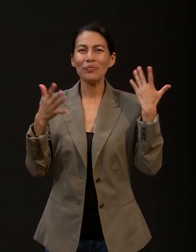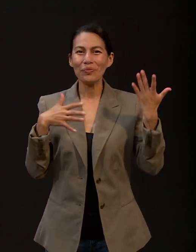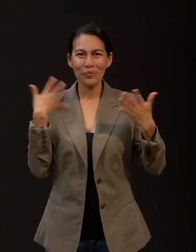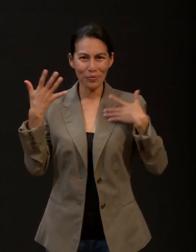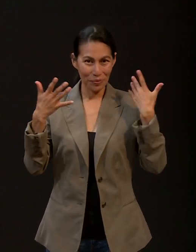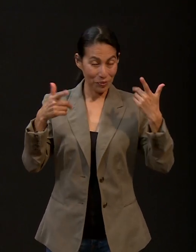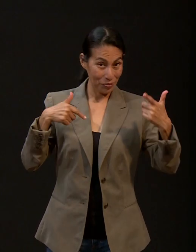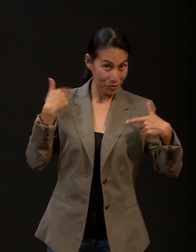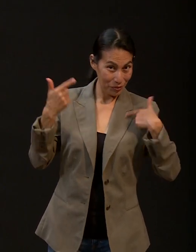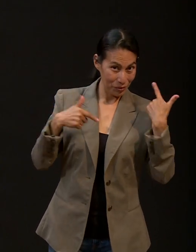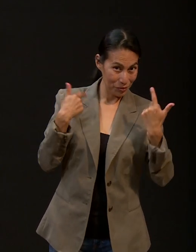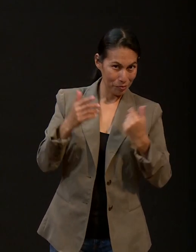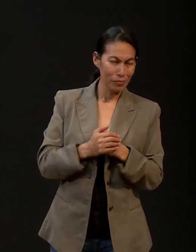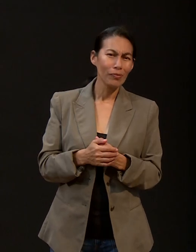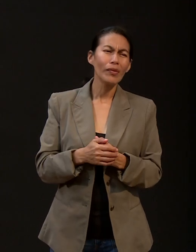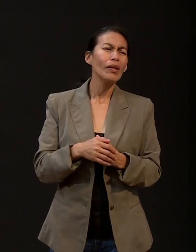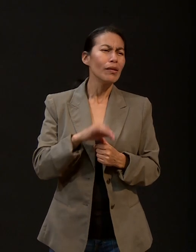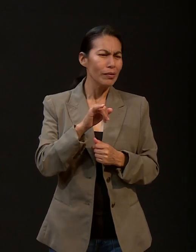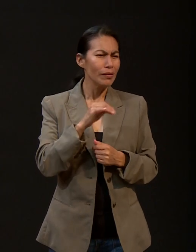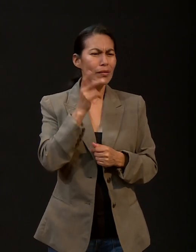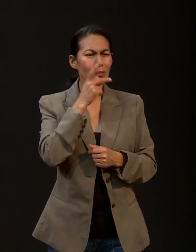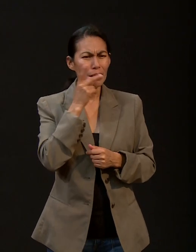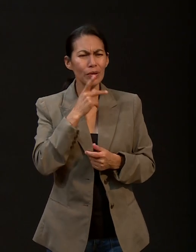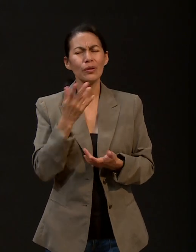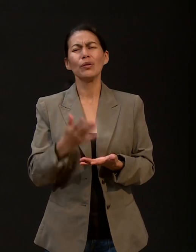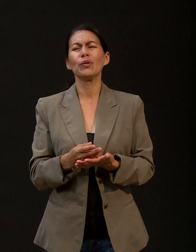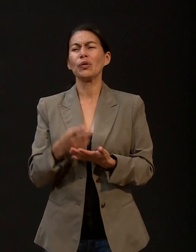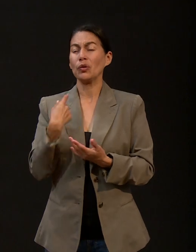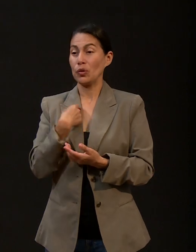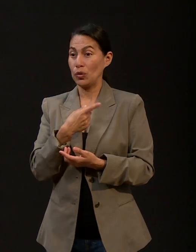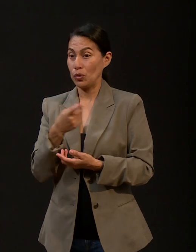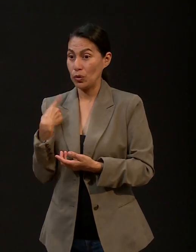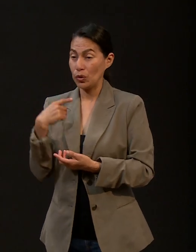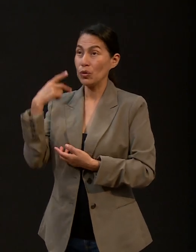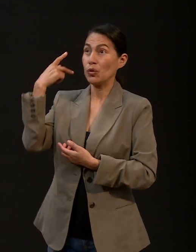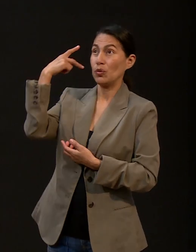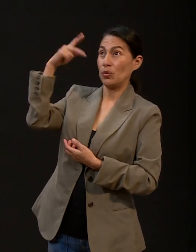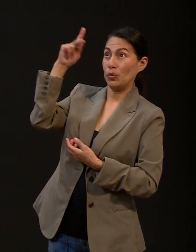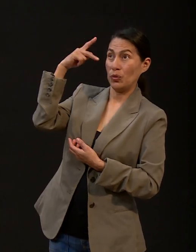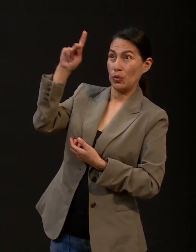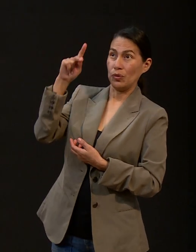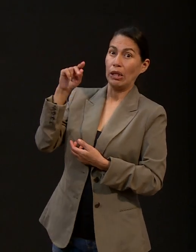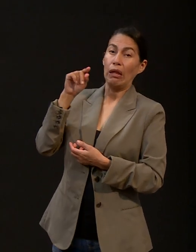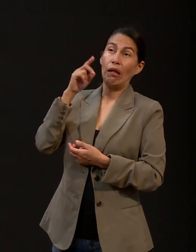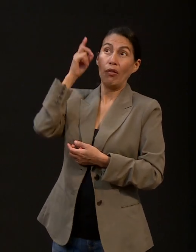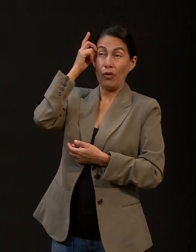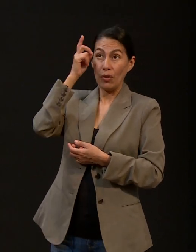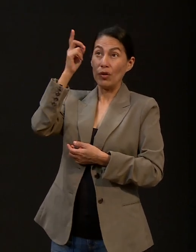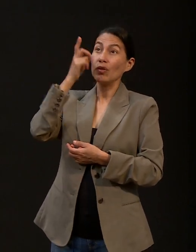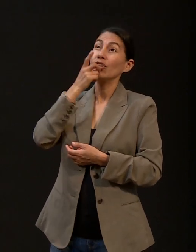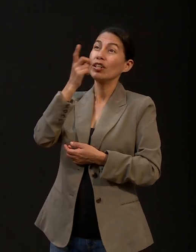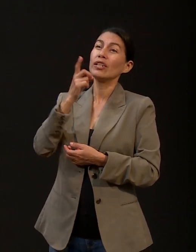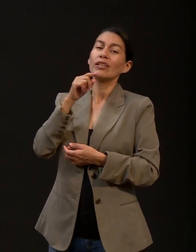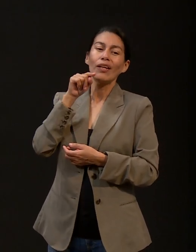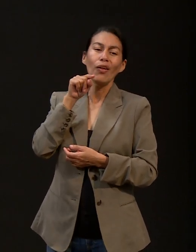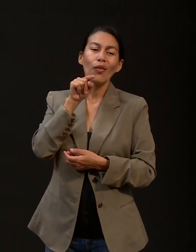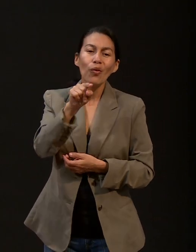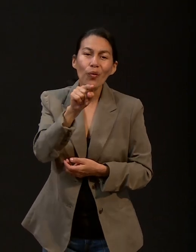pastor, y le pertenecemos a Dios. Él nos dice, mío eres tú, te puse nombre. Él fue el